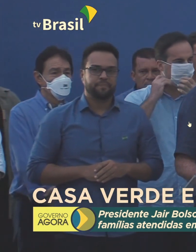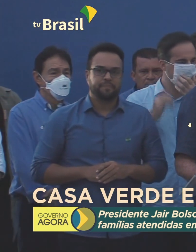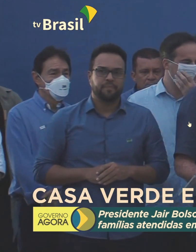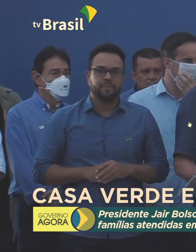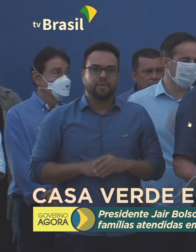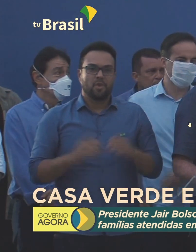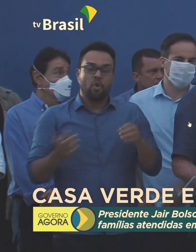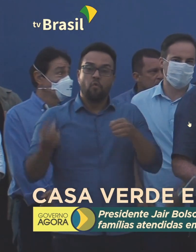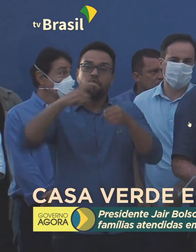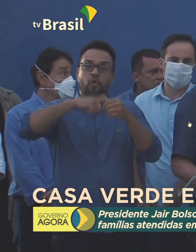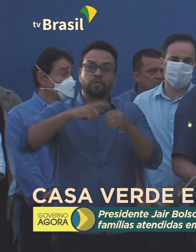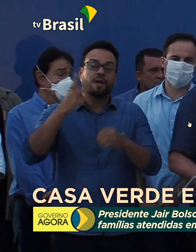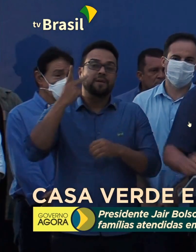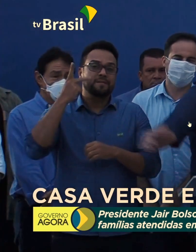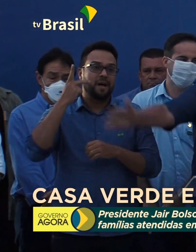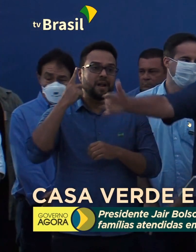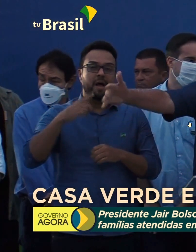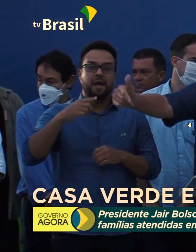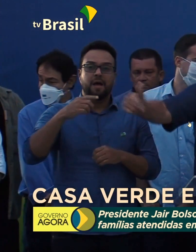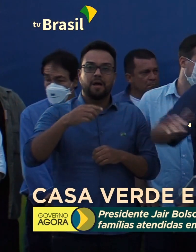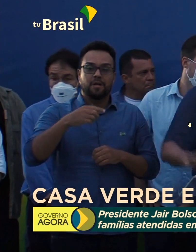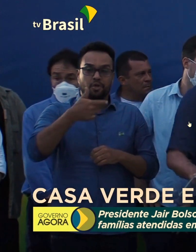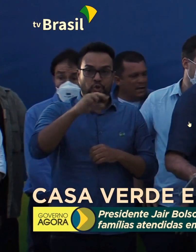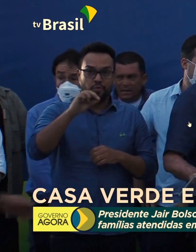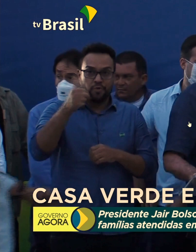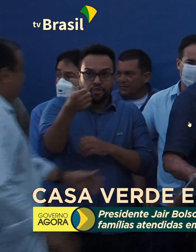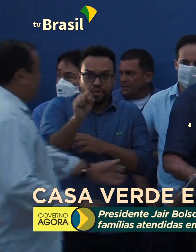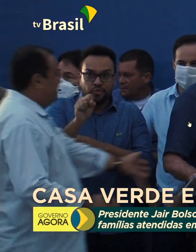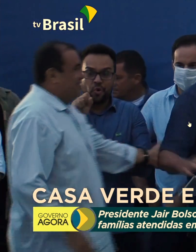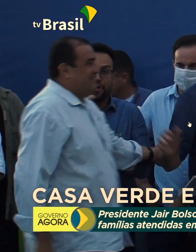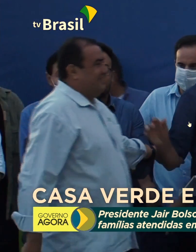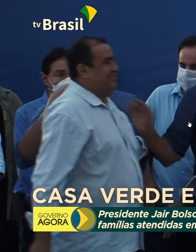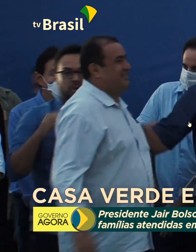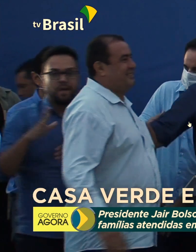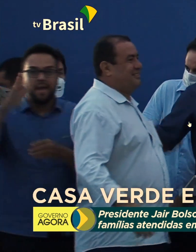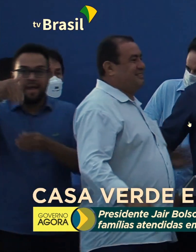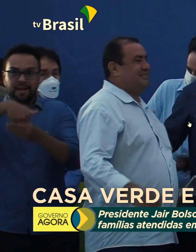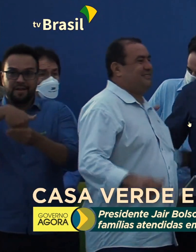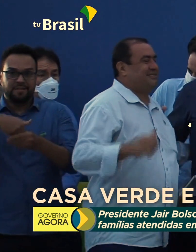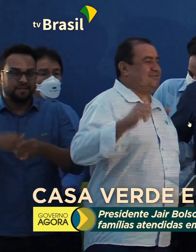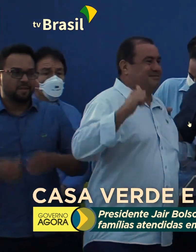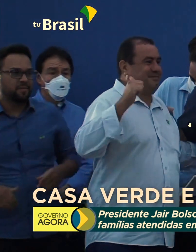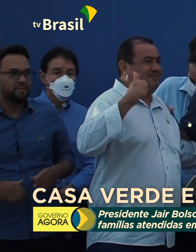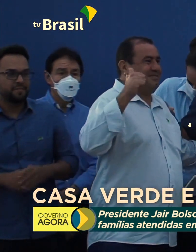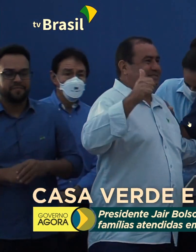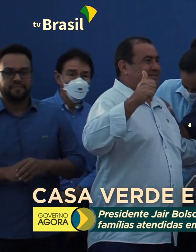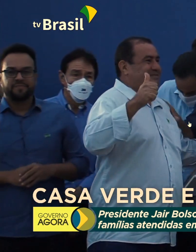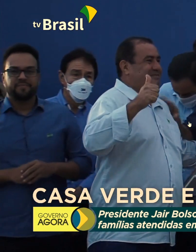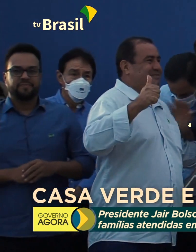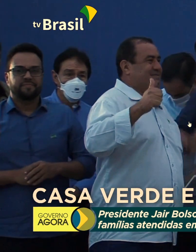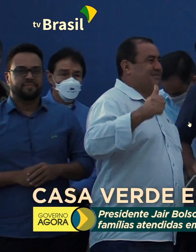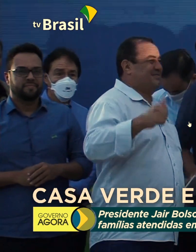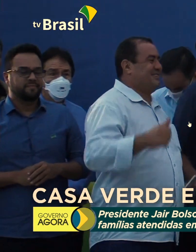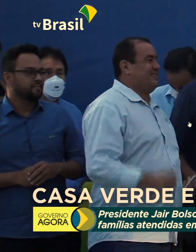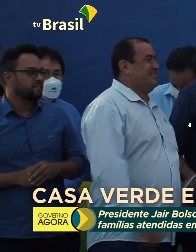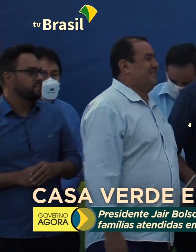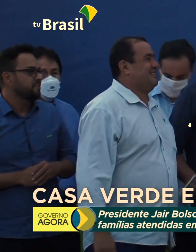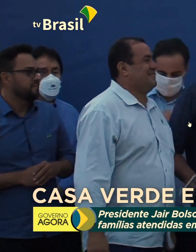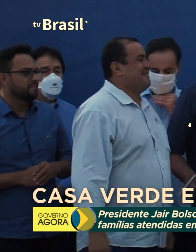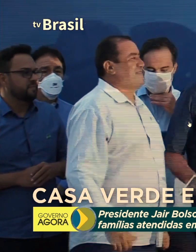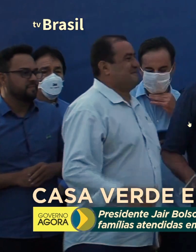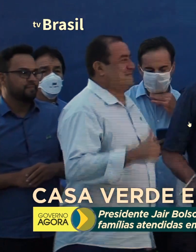A campanha de 18 de eleição começou aqui no Ceará com um grande amigo, o Alex Ceará, que está aqui do meu lado,